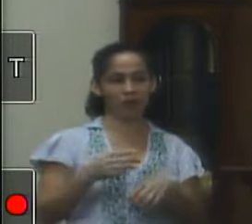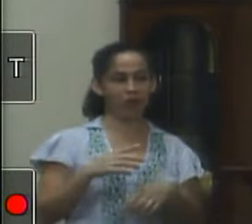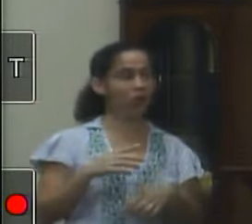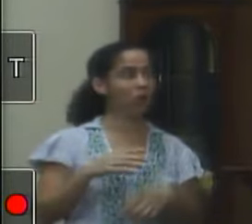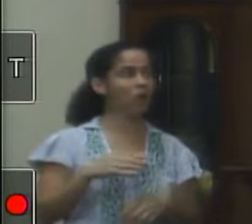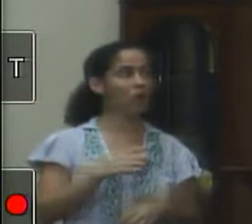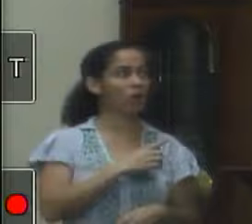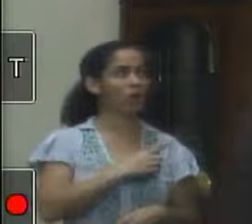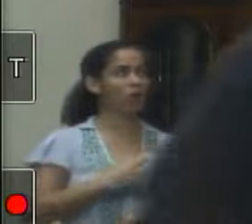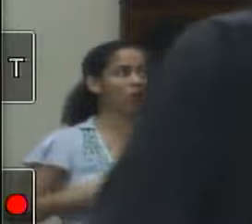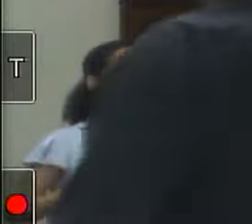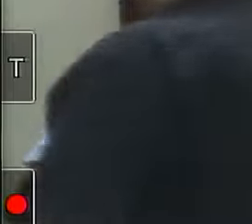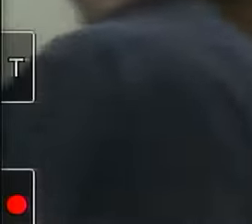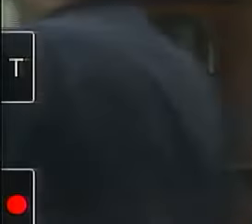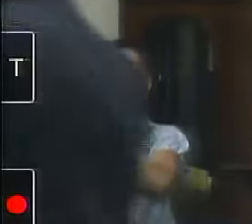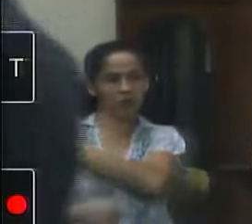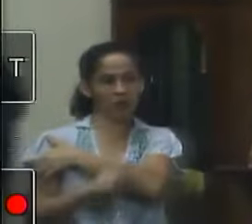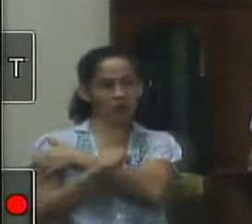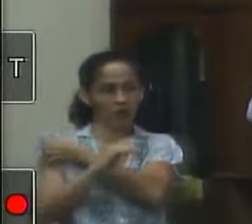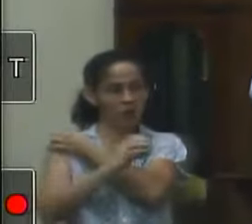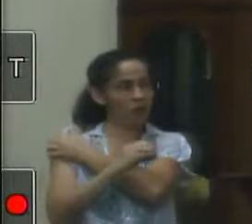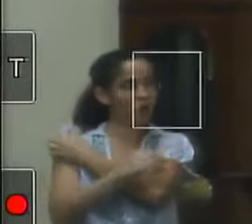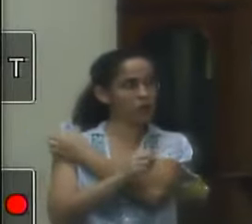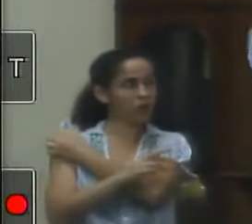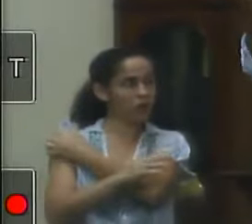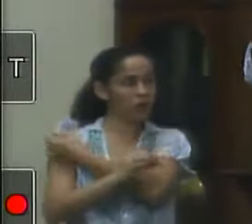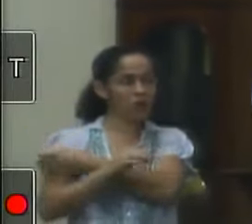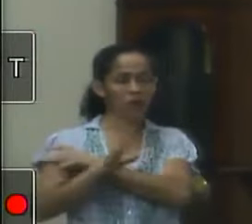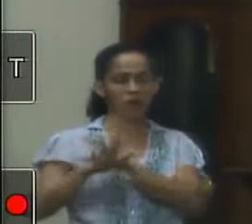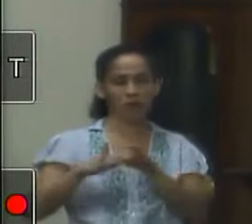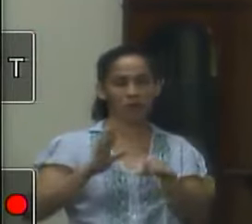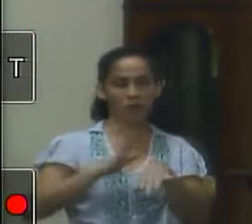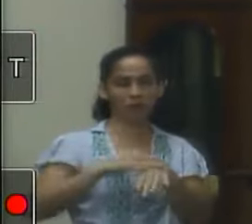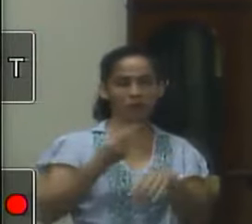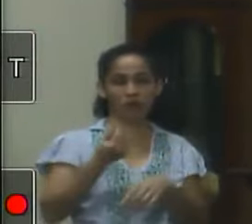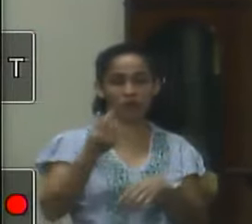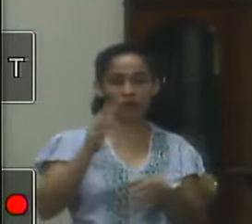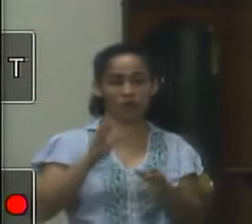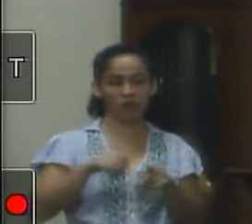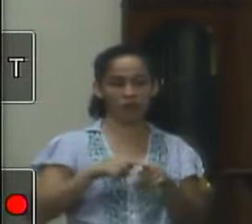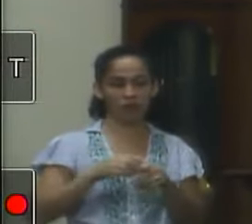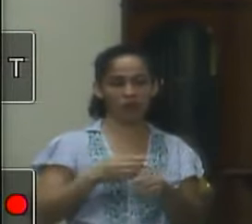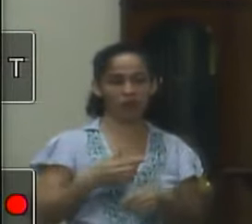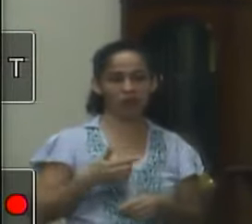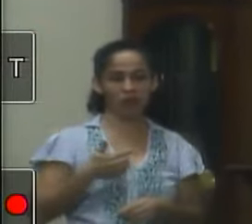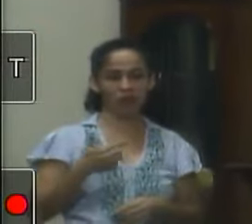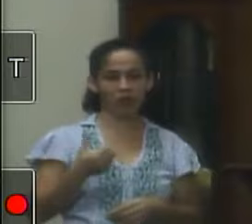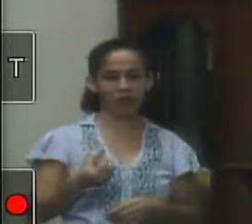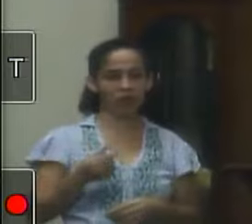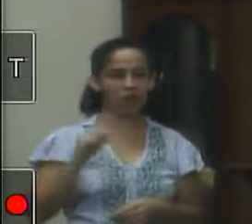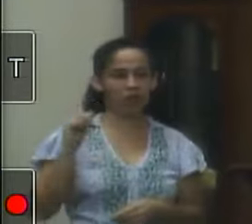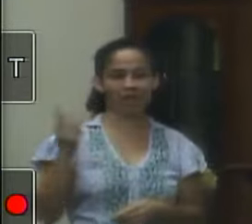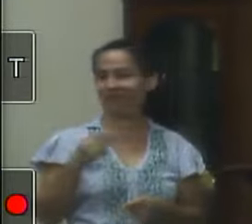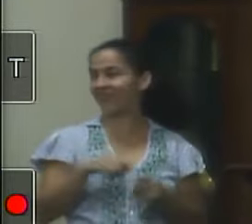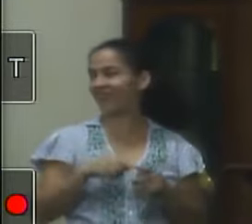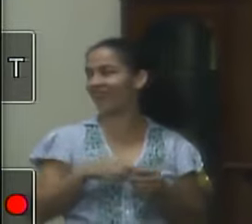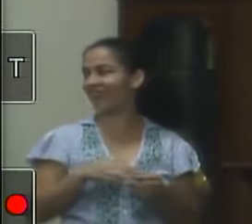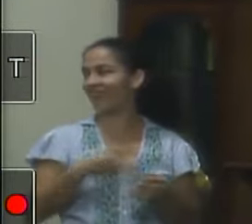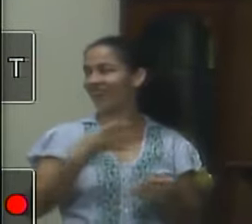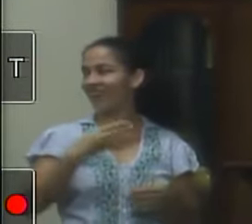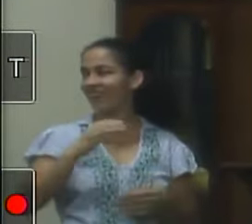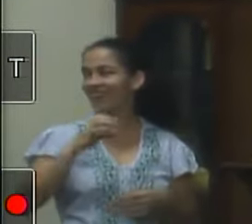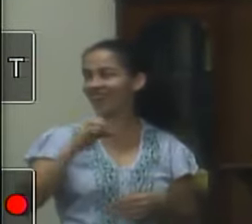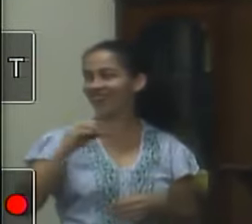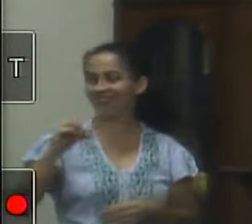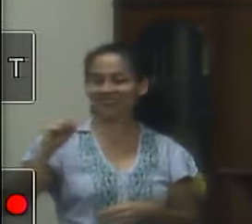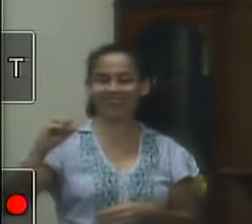mandou um milhão de reais para o nosso município além das emendas para os 600 mil para Cefete mandou mais 488